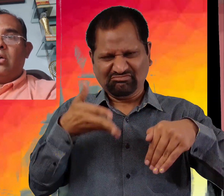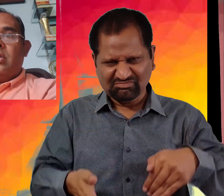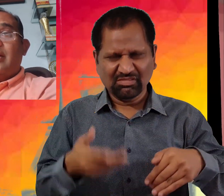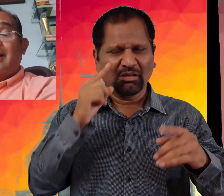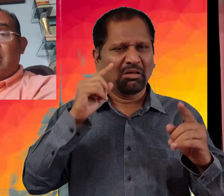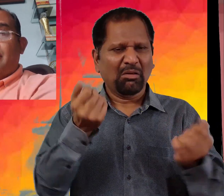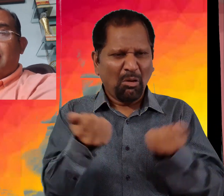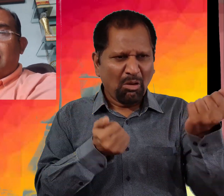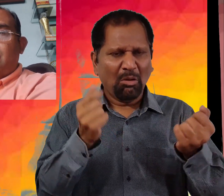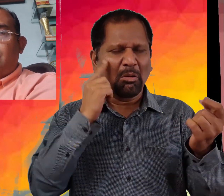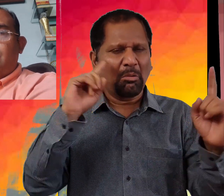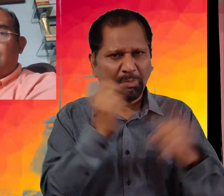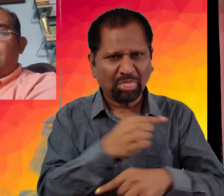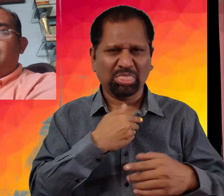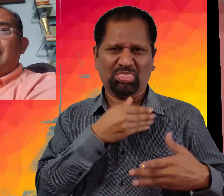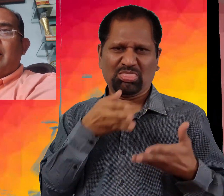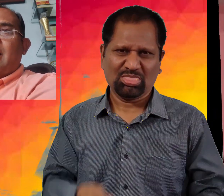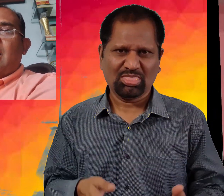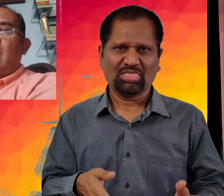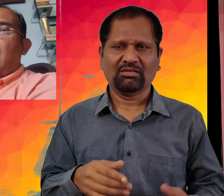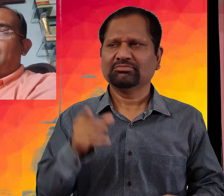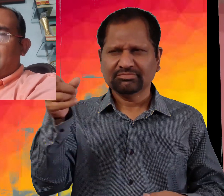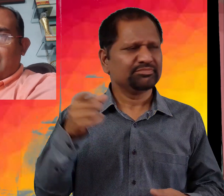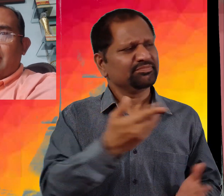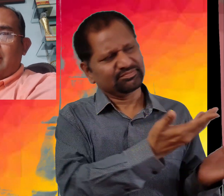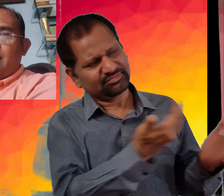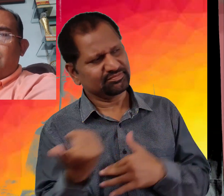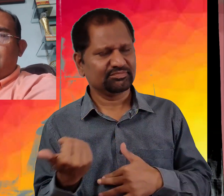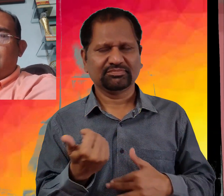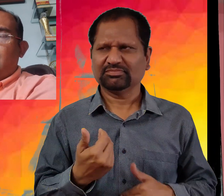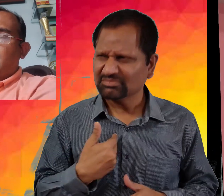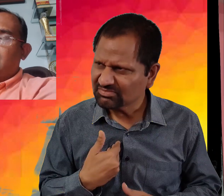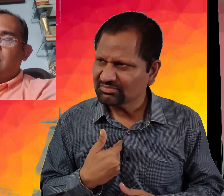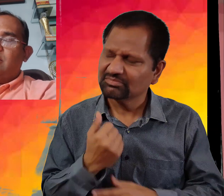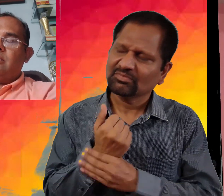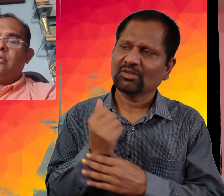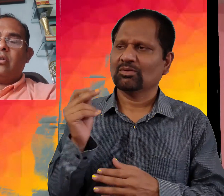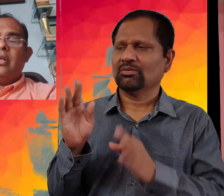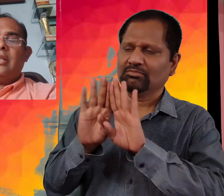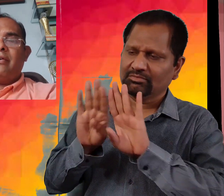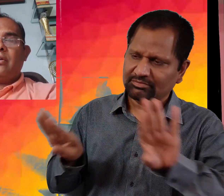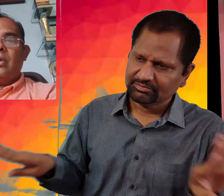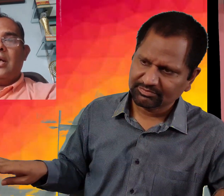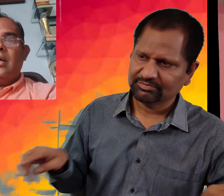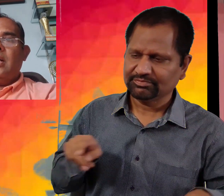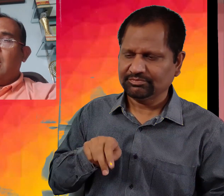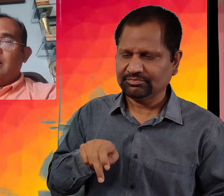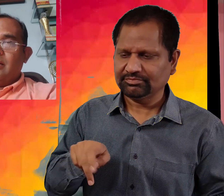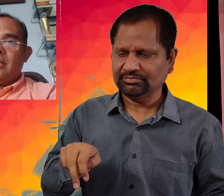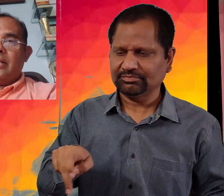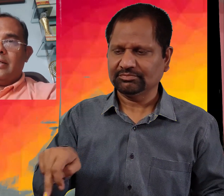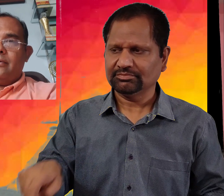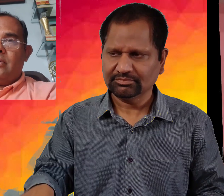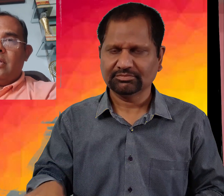ہوں اور راستہ بھٹک گیا ہوں محلہ نے کہا آپ اندر آ جائیے ڈاکٹر نے دروازہ کھولا